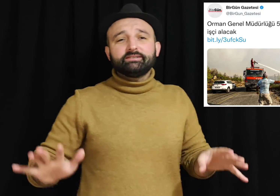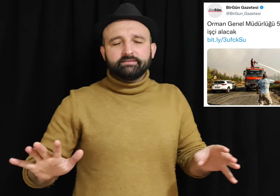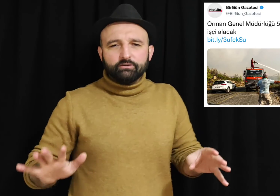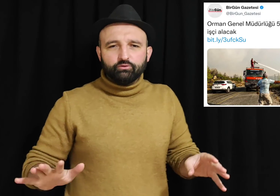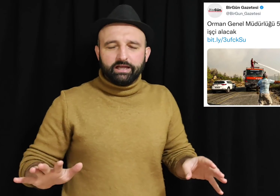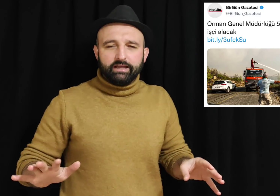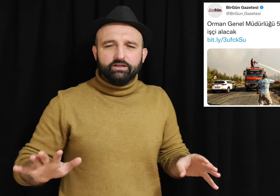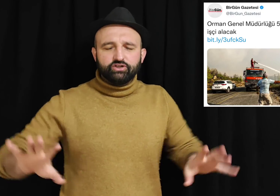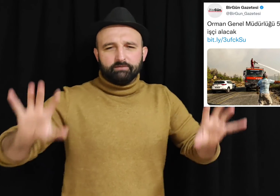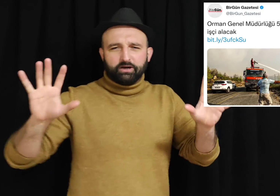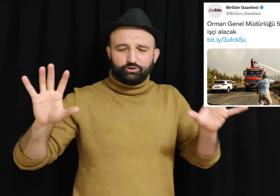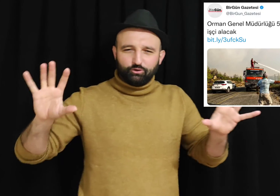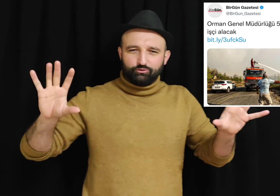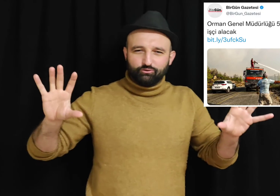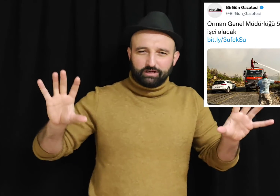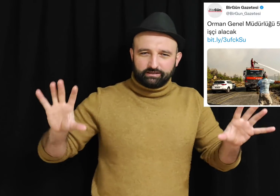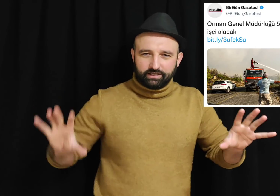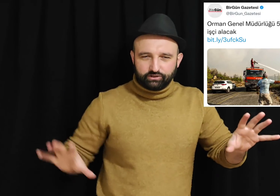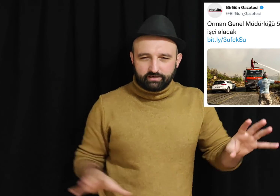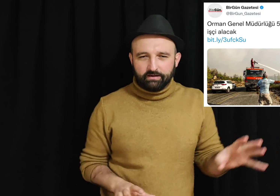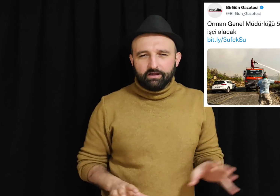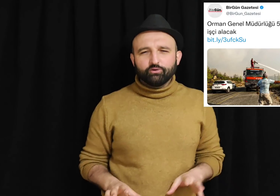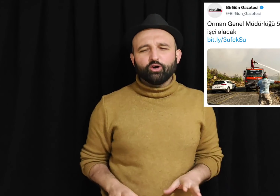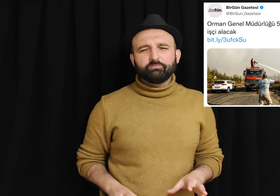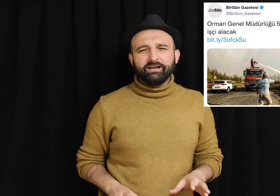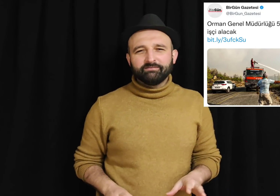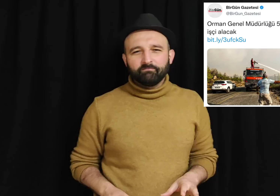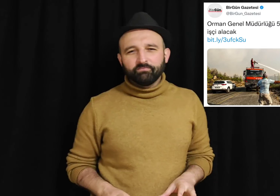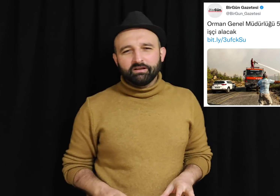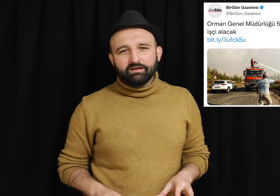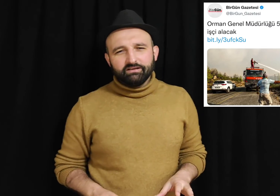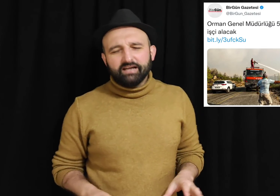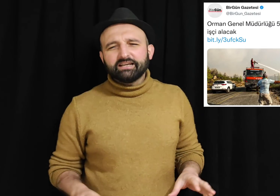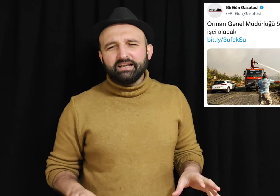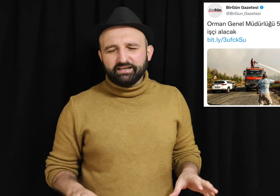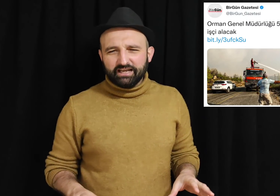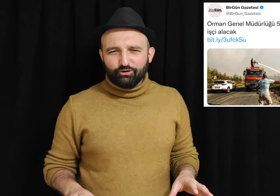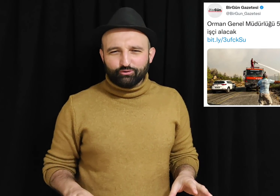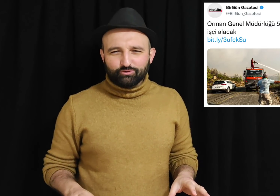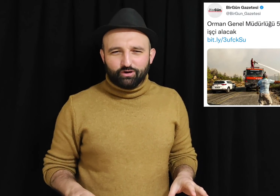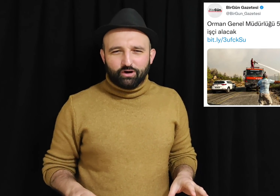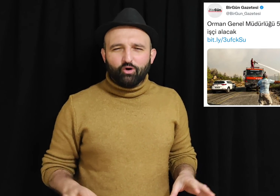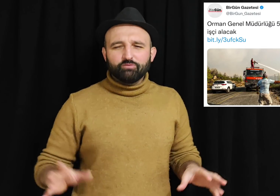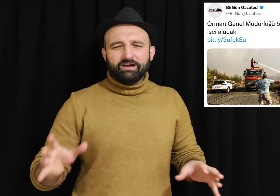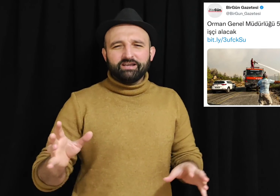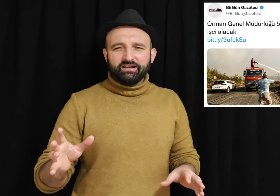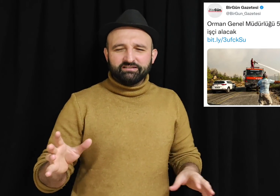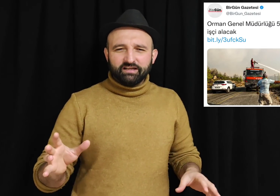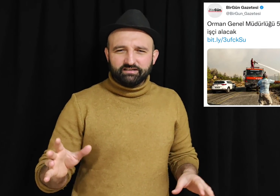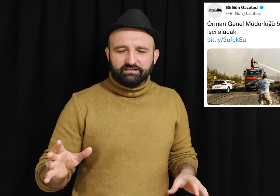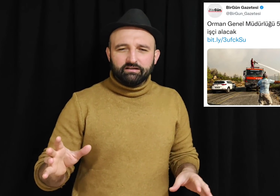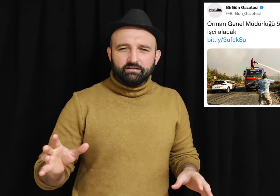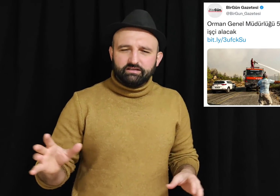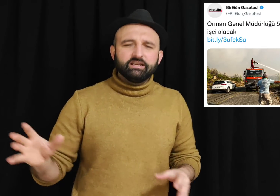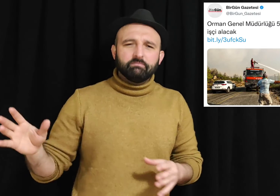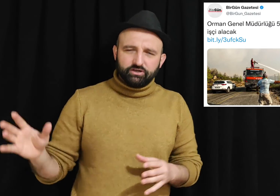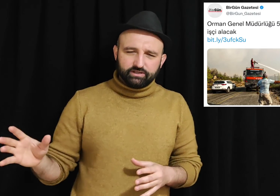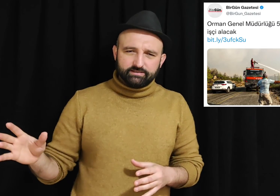statüde işe başlıyorsunuz arkadaşlar. Korkmayın! Yaz ayları geliyor. Orman yangınları yine başlar.